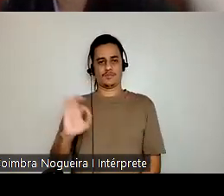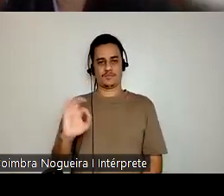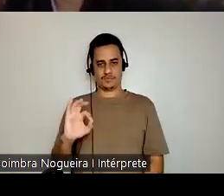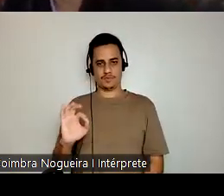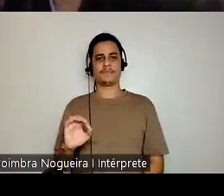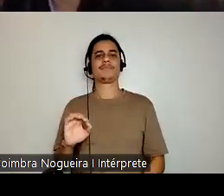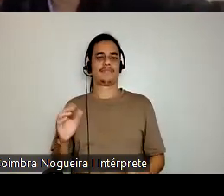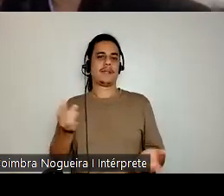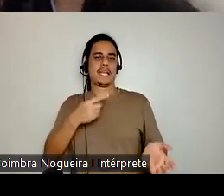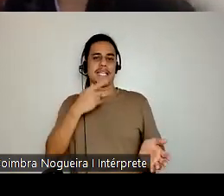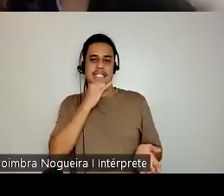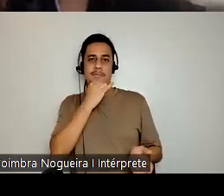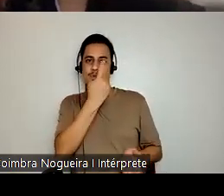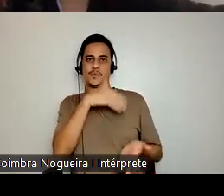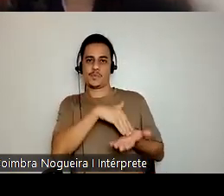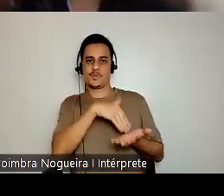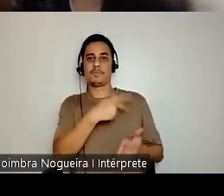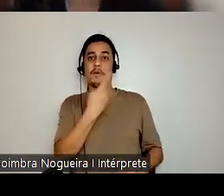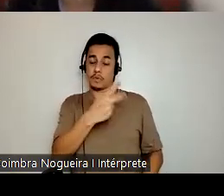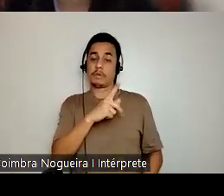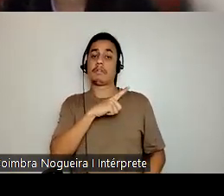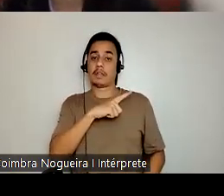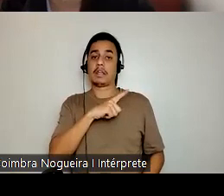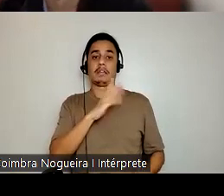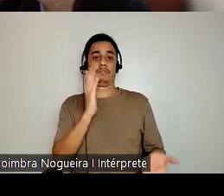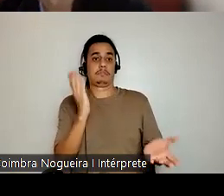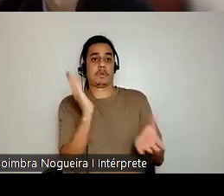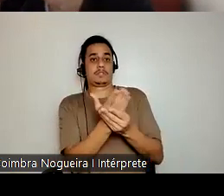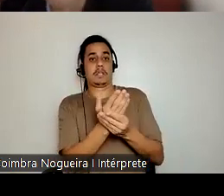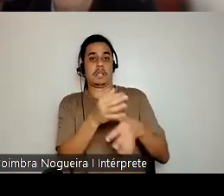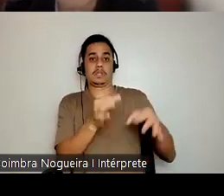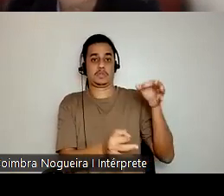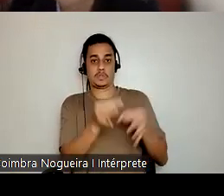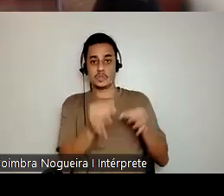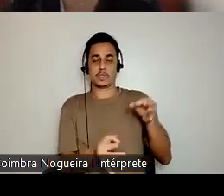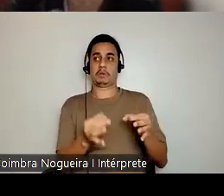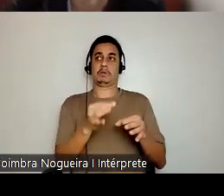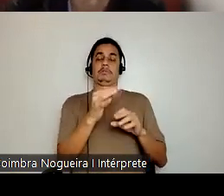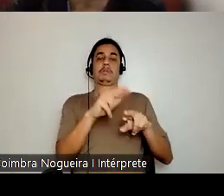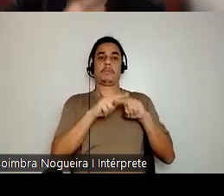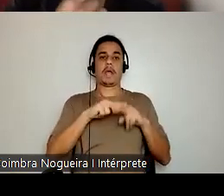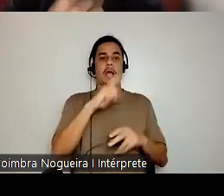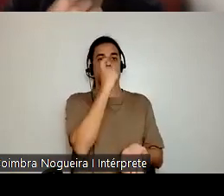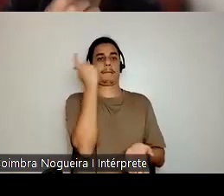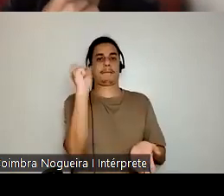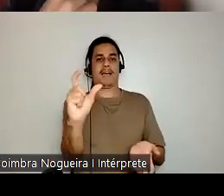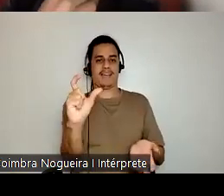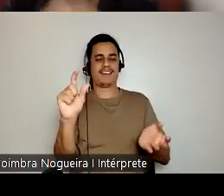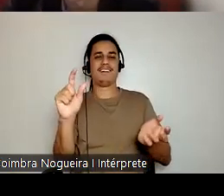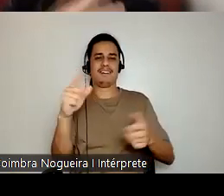eternos estrangeiros mostra que houve até acesso à justiça em situações de conflito.